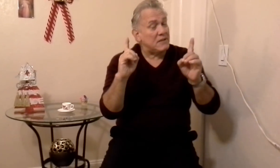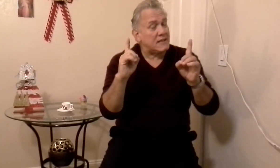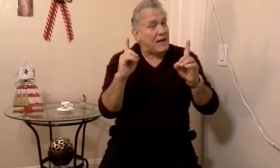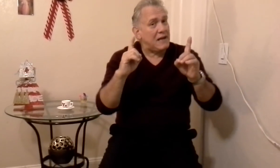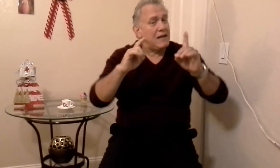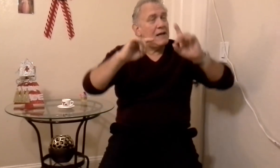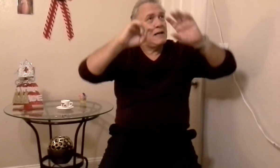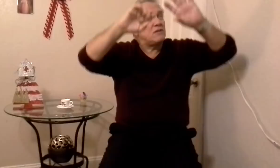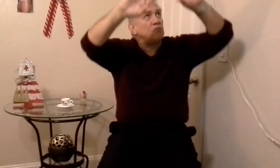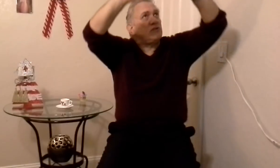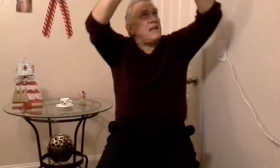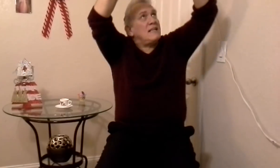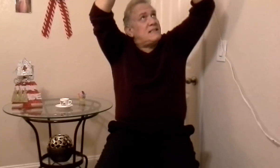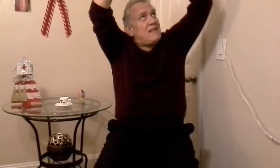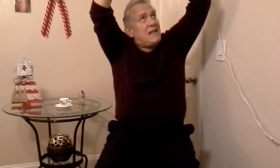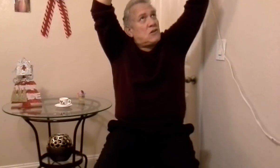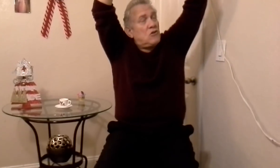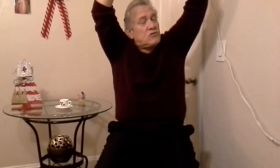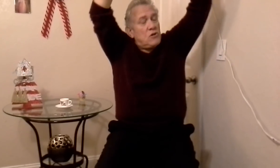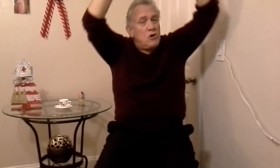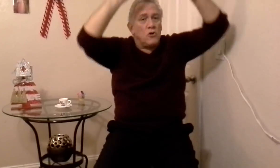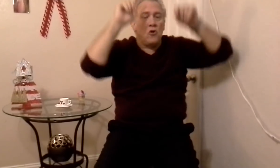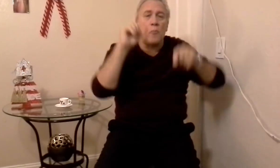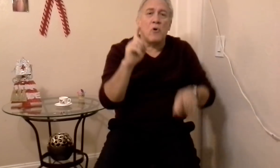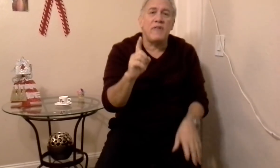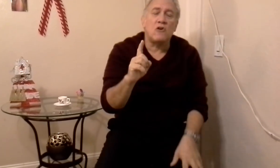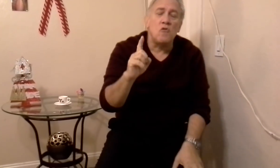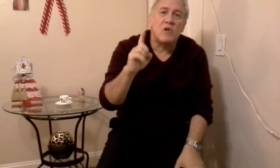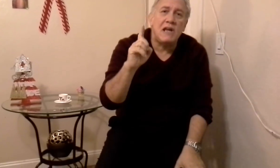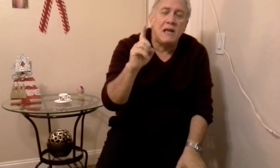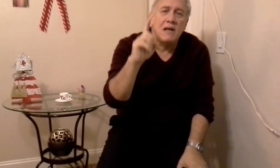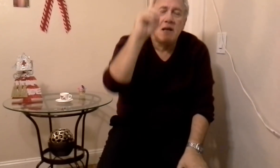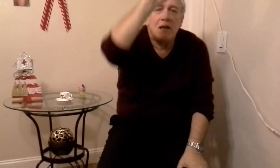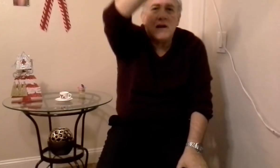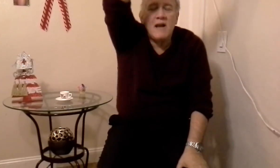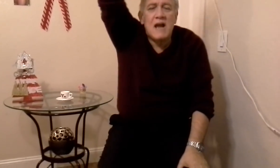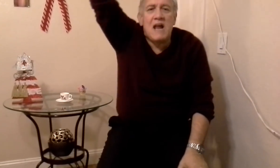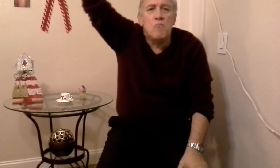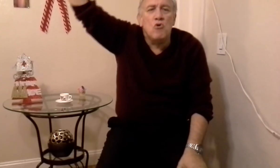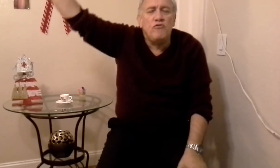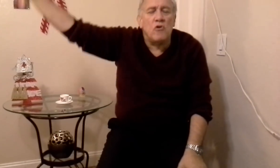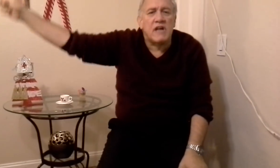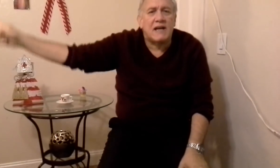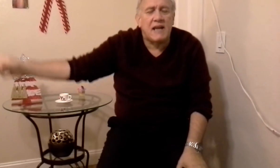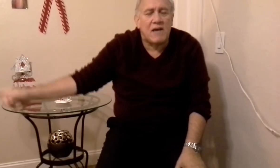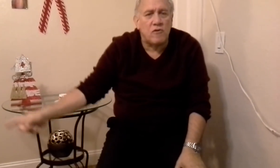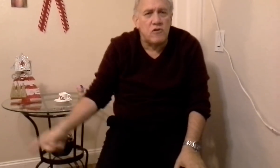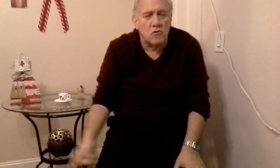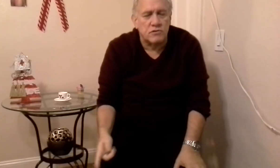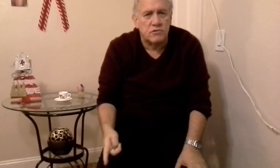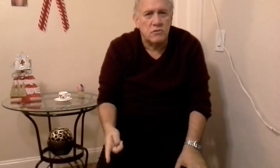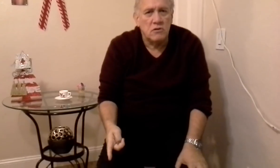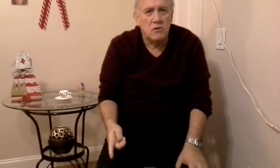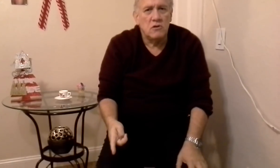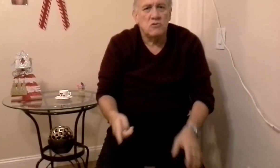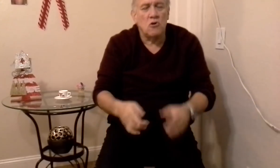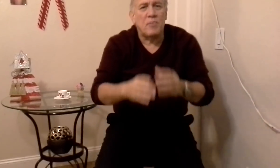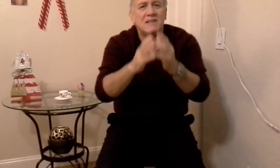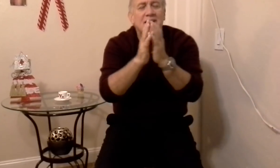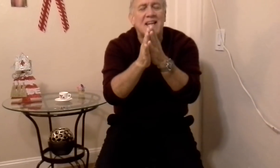pensar, tus diez delitos, no pueden cubrir, el mundo que ha creado Dios, eso pensar